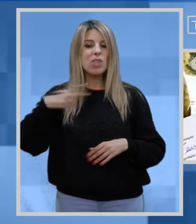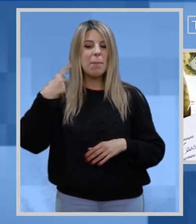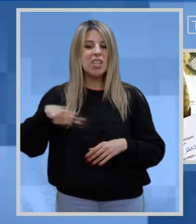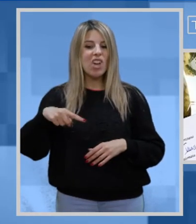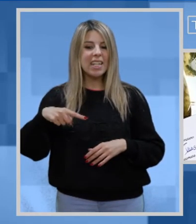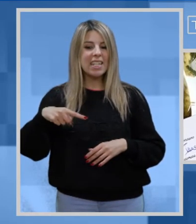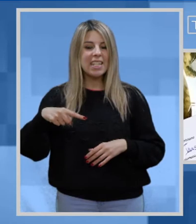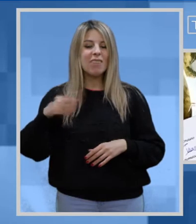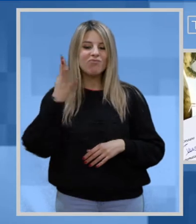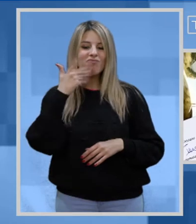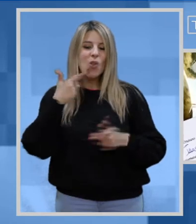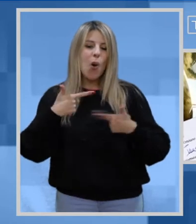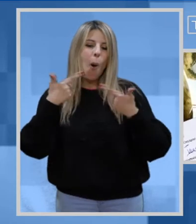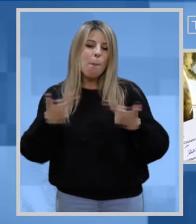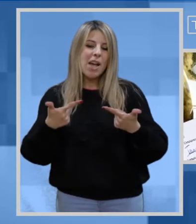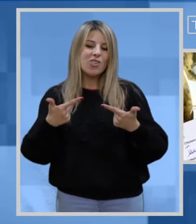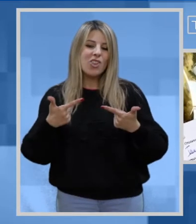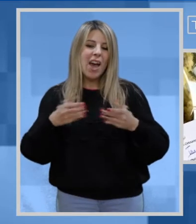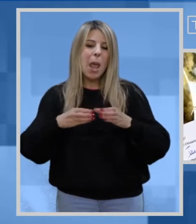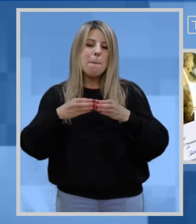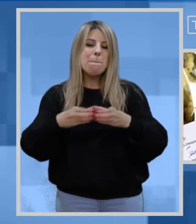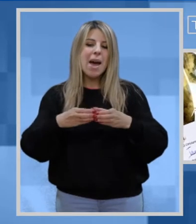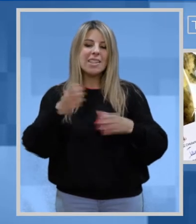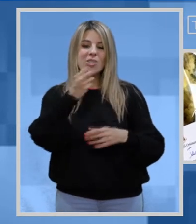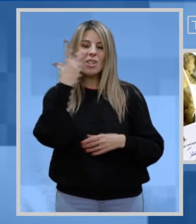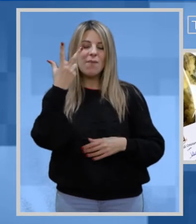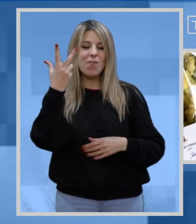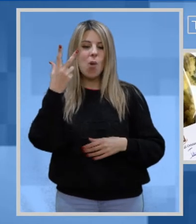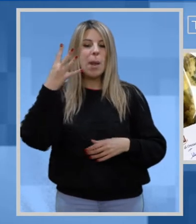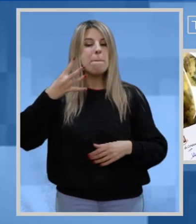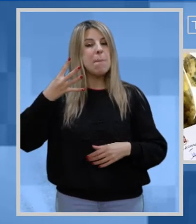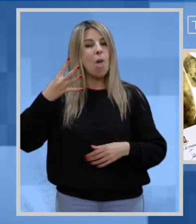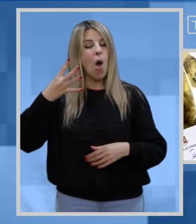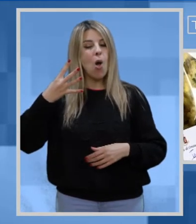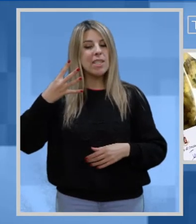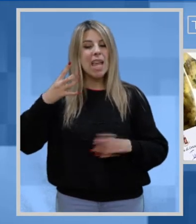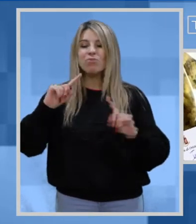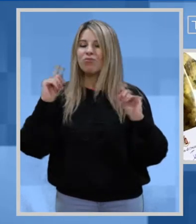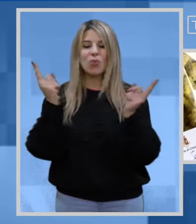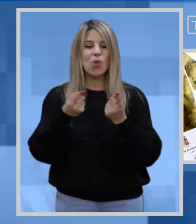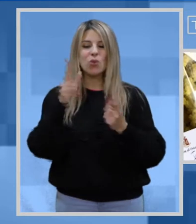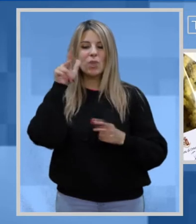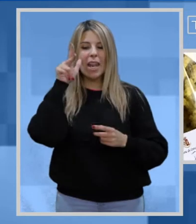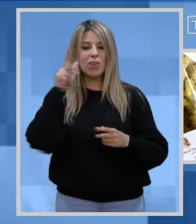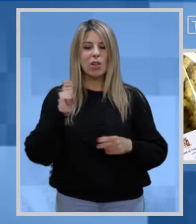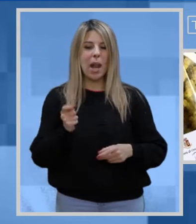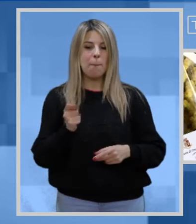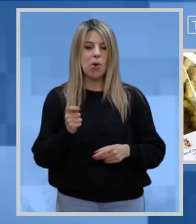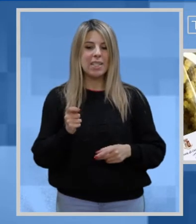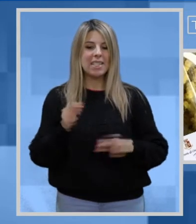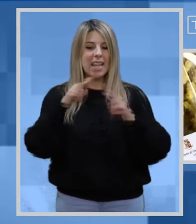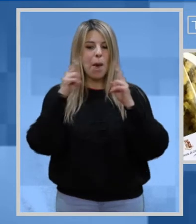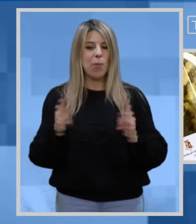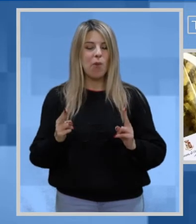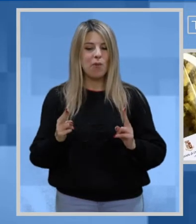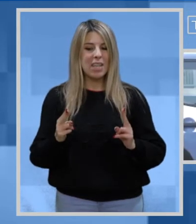Giardina Ha voluto omaggiare di un mazzo di fiori e mimose tutte le donne della Polizia di Stato della provincia